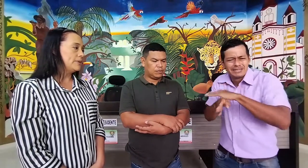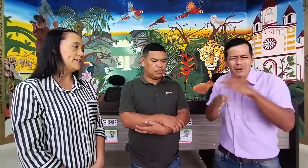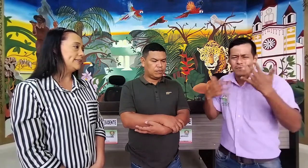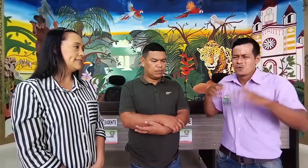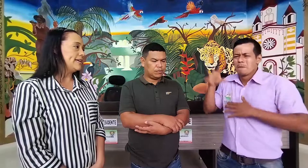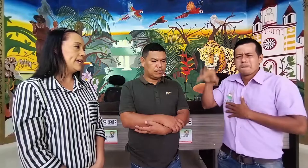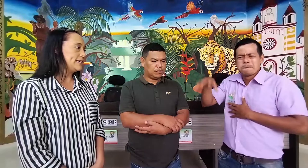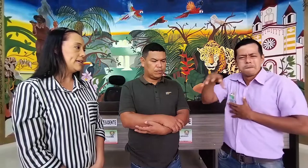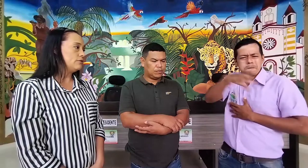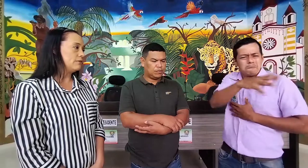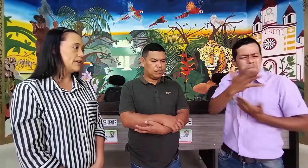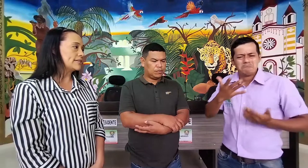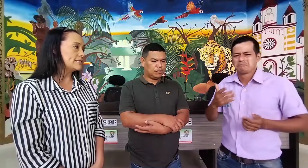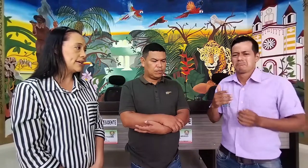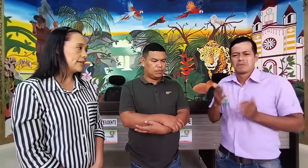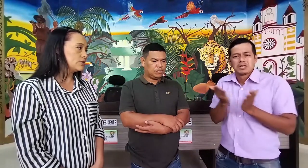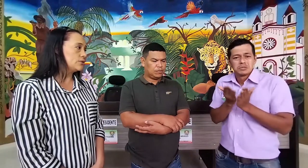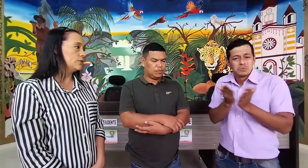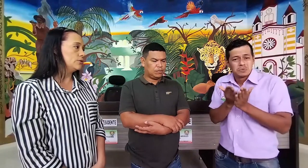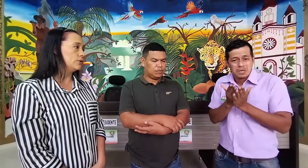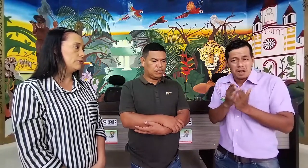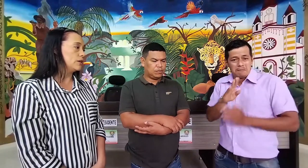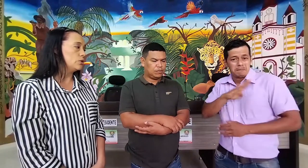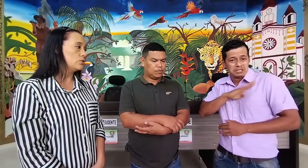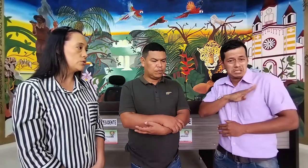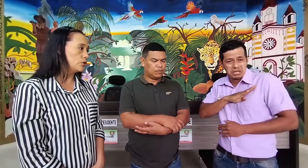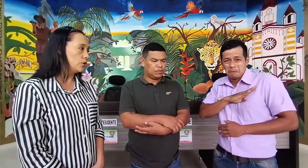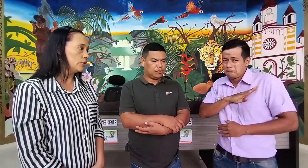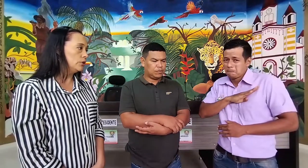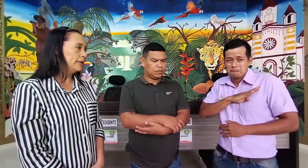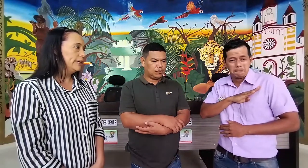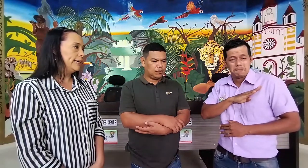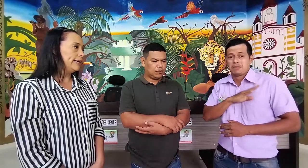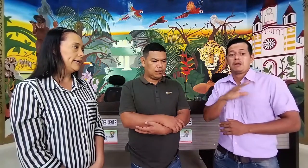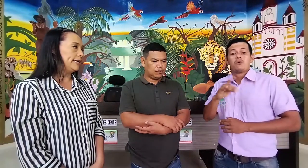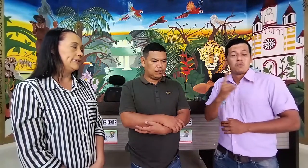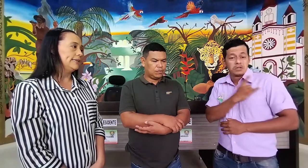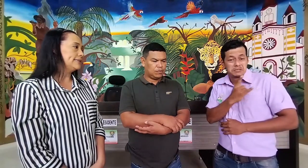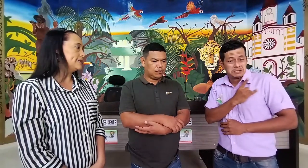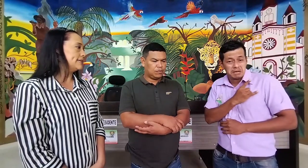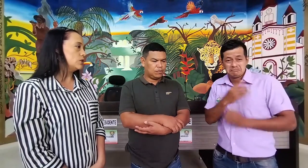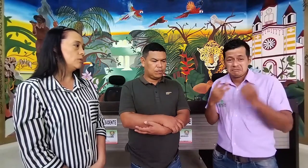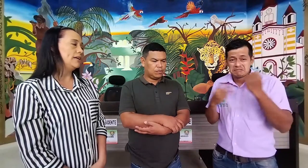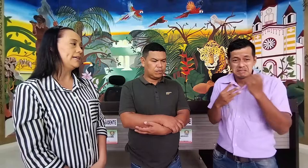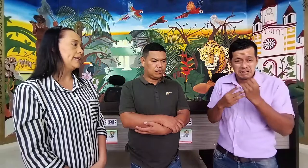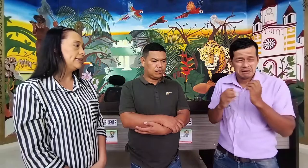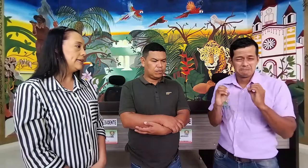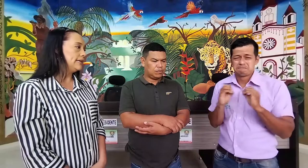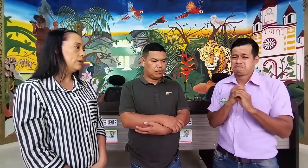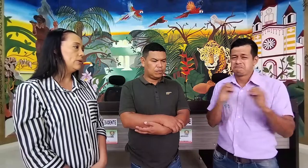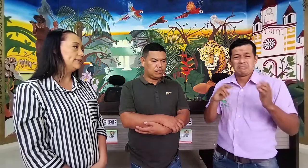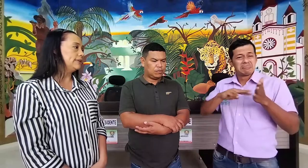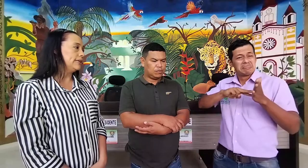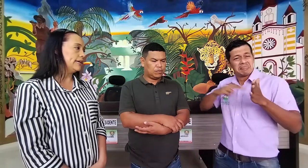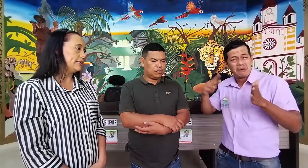pues antes de ella no había acceso, no había inclusión en las entidades como la alcaldía o entidades